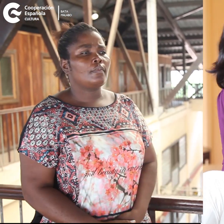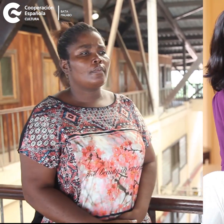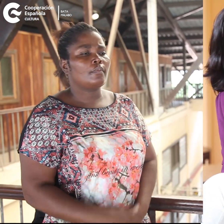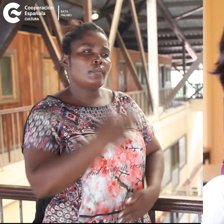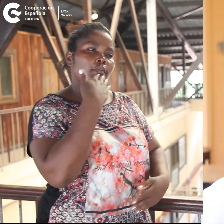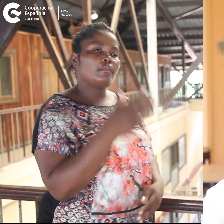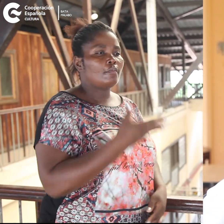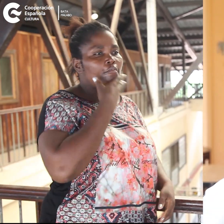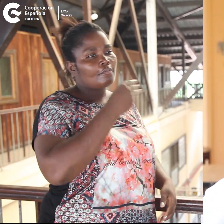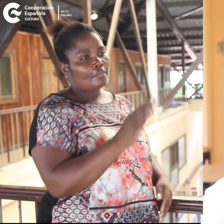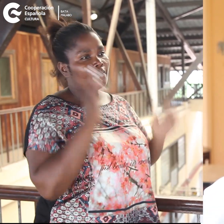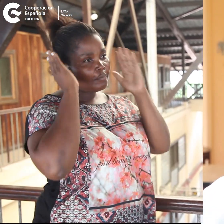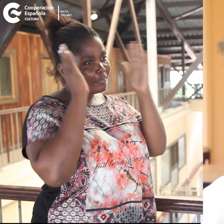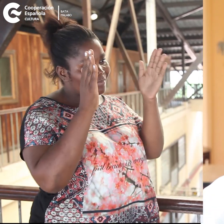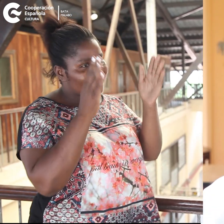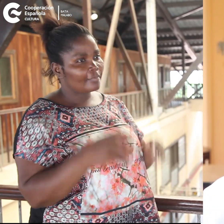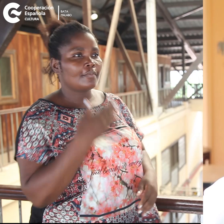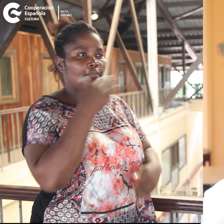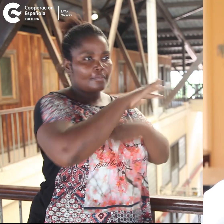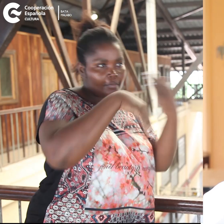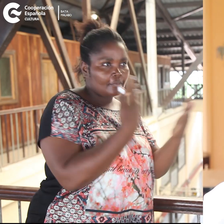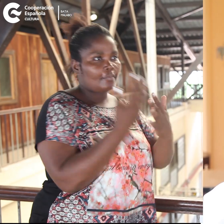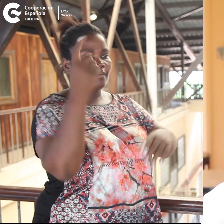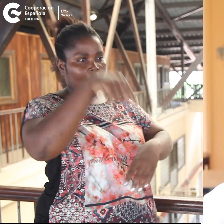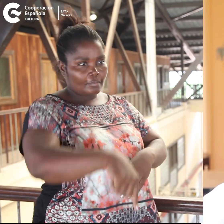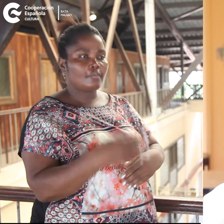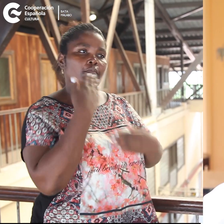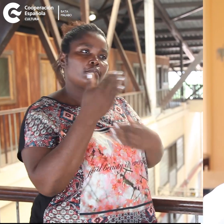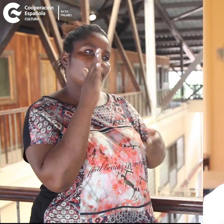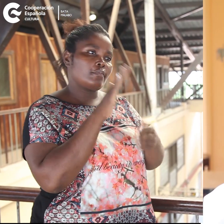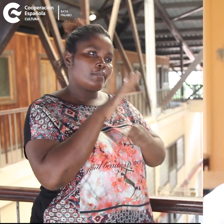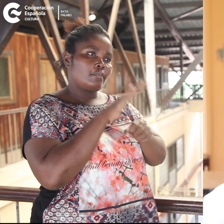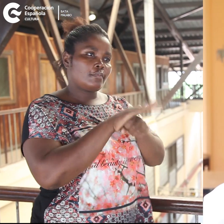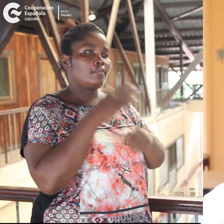Gracias chicos por la atención. Ha sido todo por hoy. Muchas gracias. Hasta la próxima.